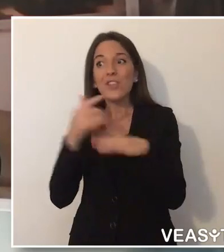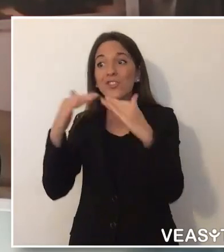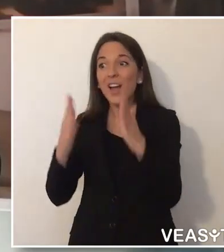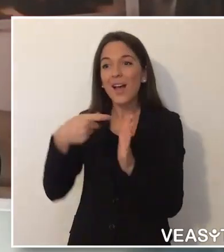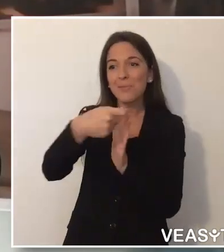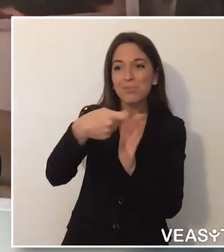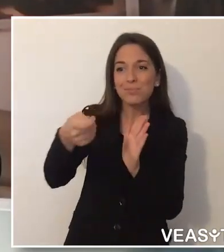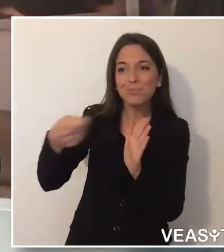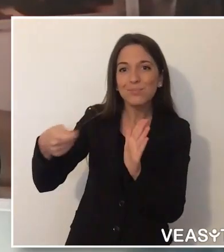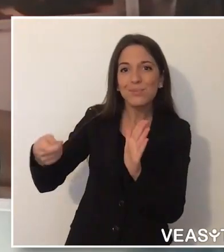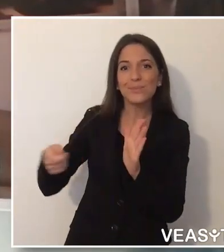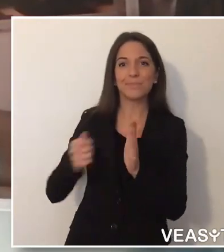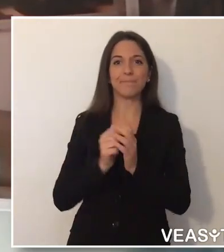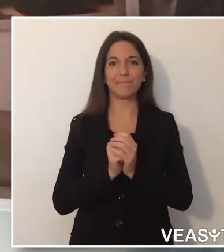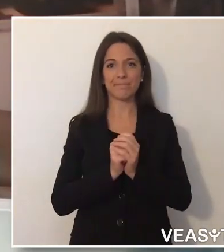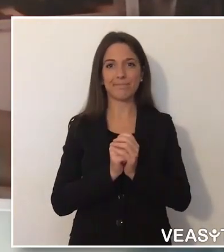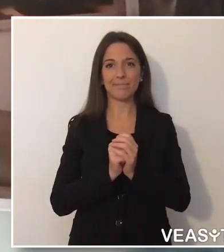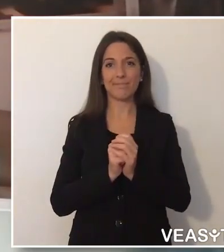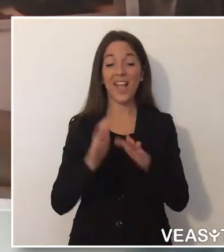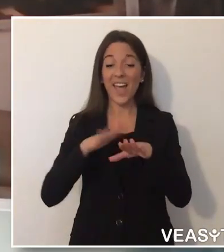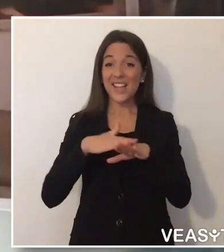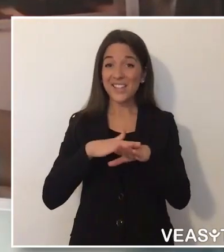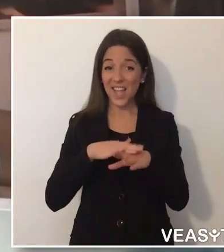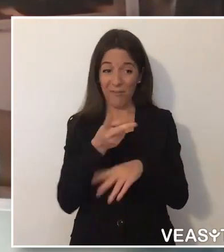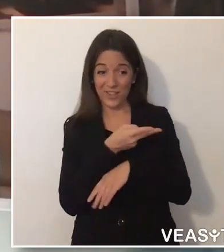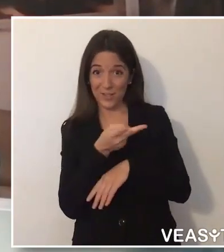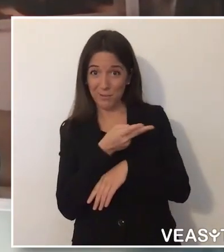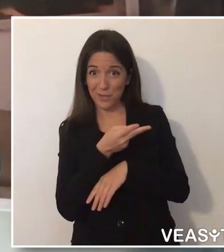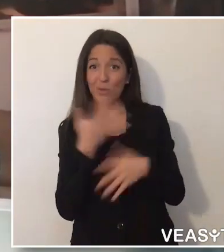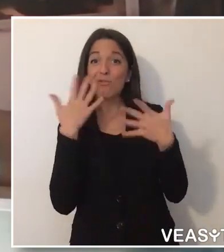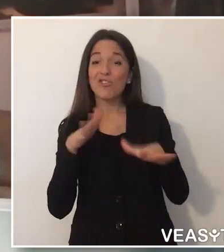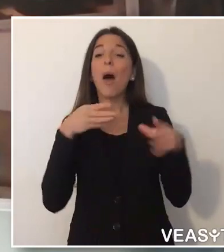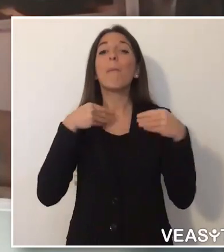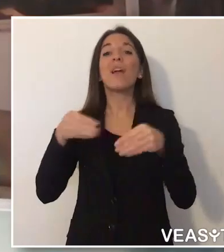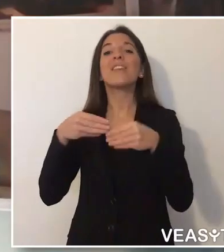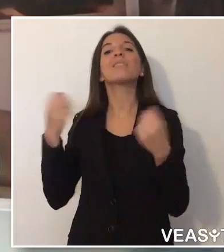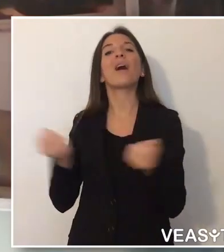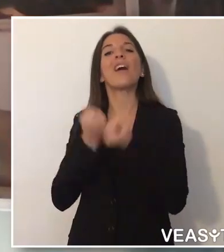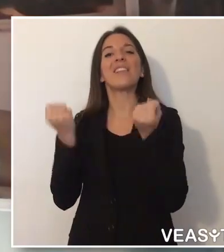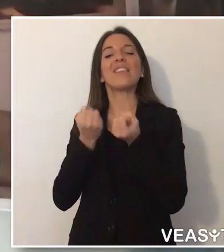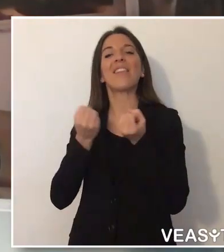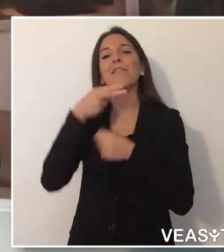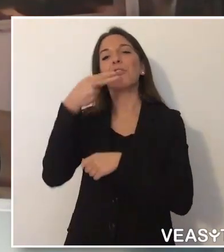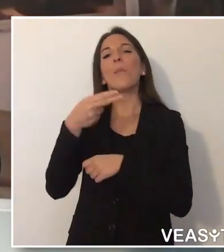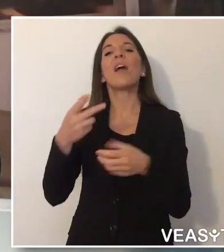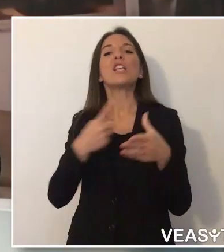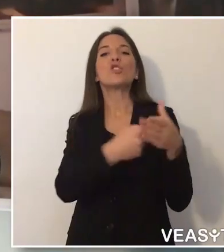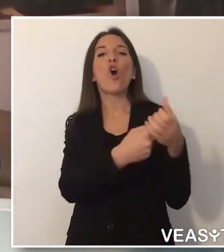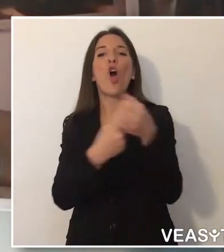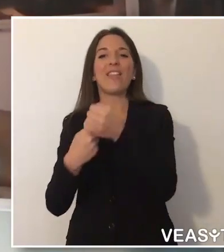farmaci a domicilio. I due servizi hanno aderito anche all'iniziativa di solidarietà digitale